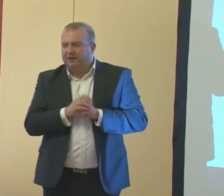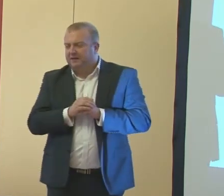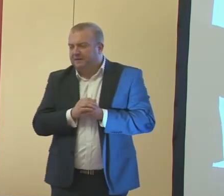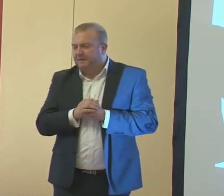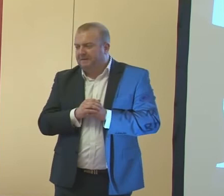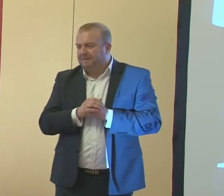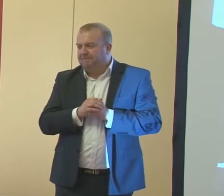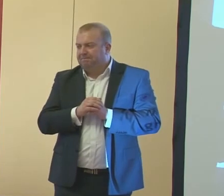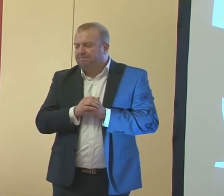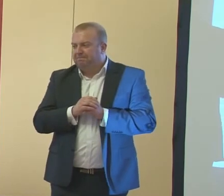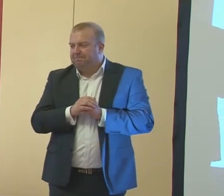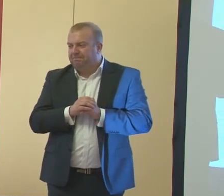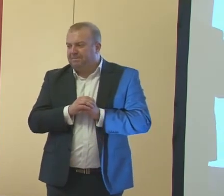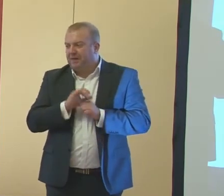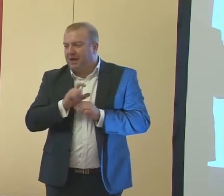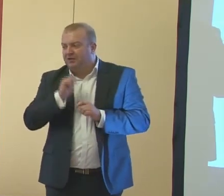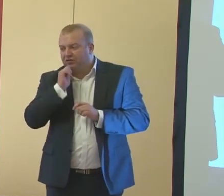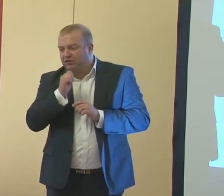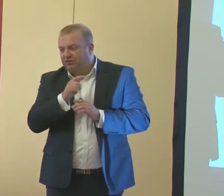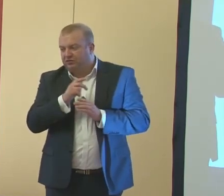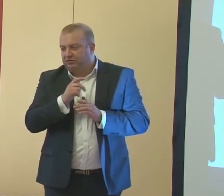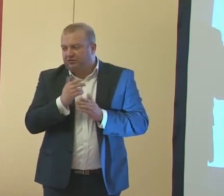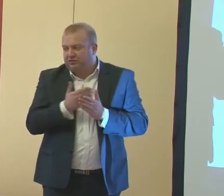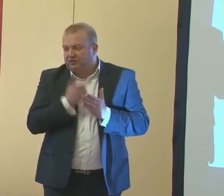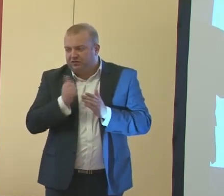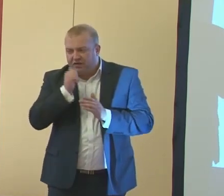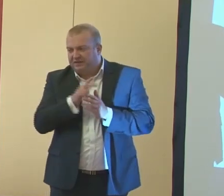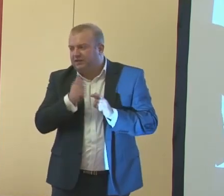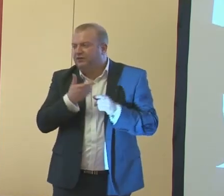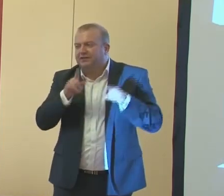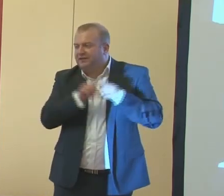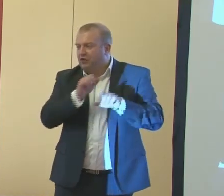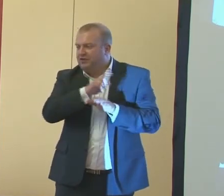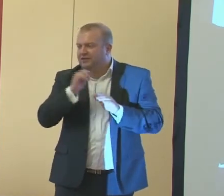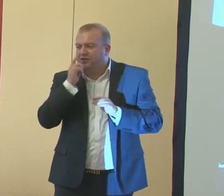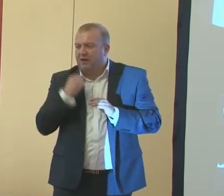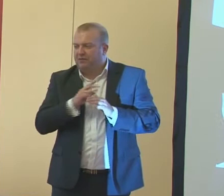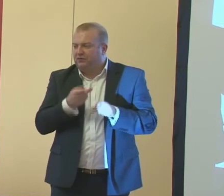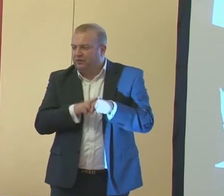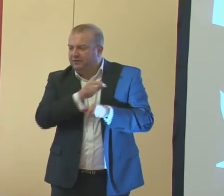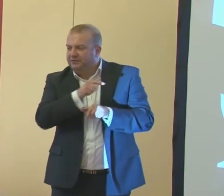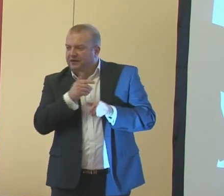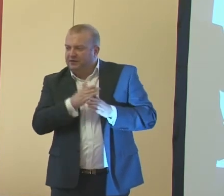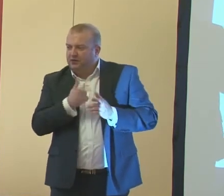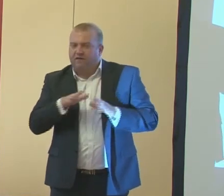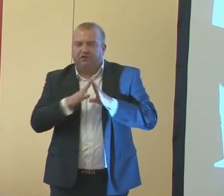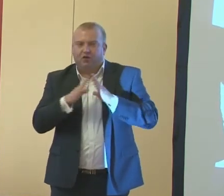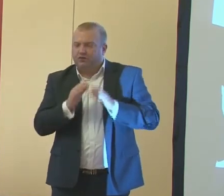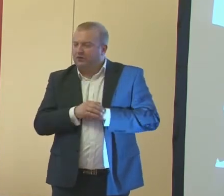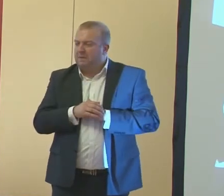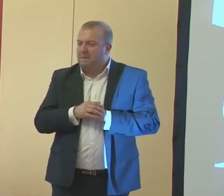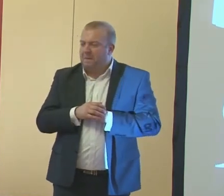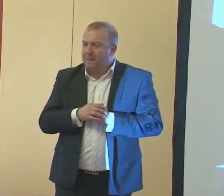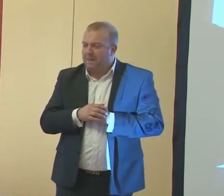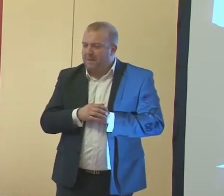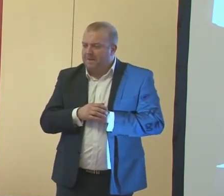uczniów. A i często też te indywidualne potrzeby są niezgodne z zasobami, które są w domu. Także myślę,